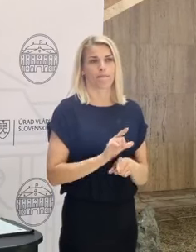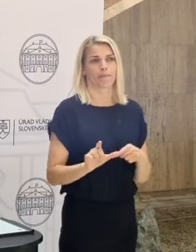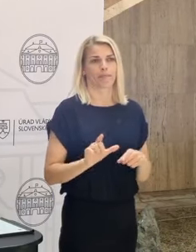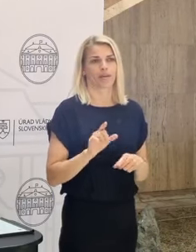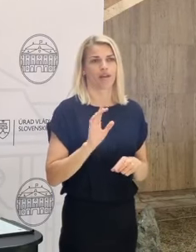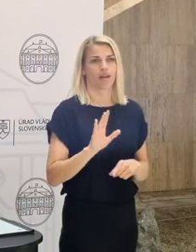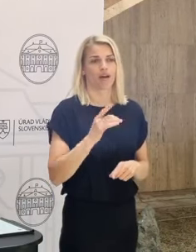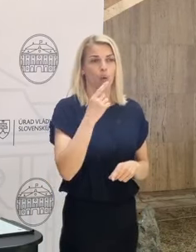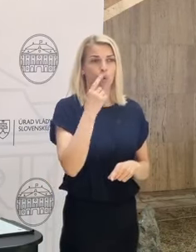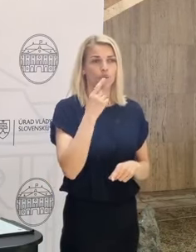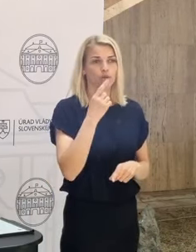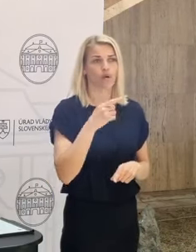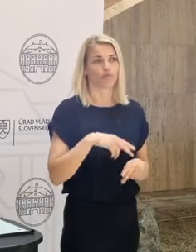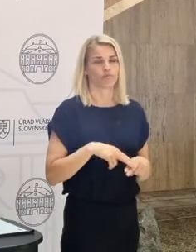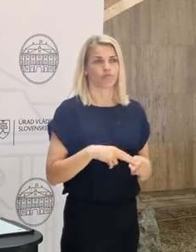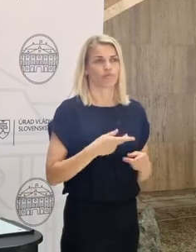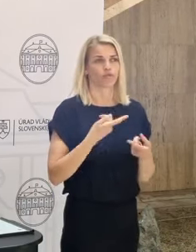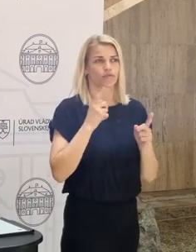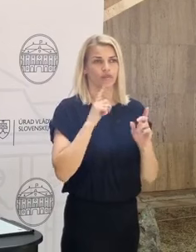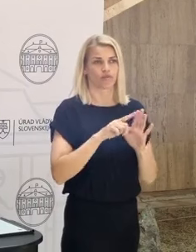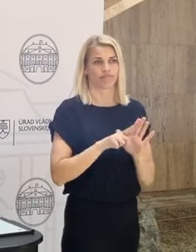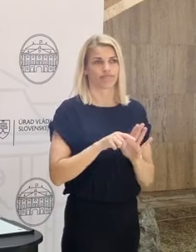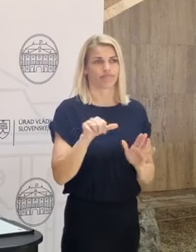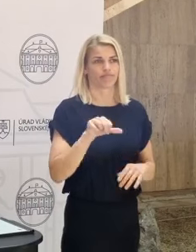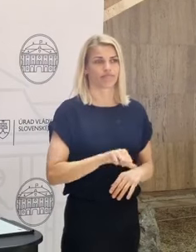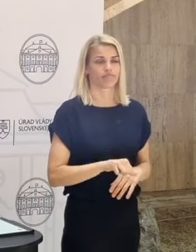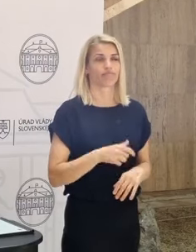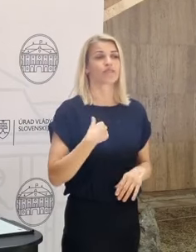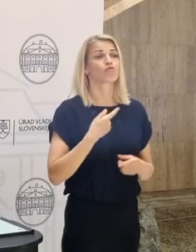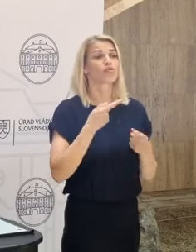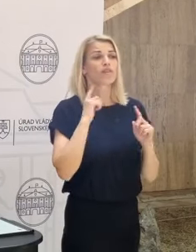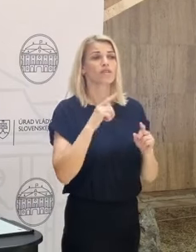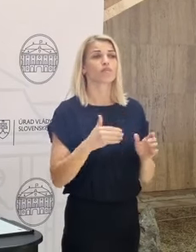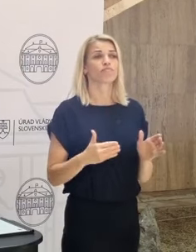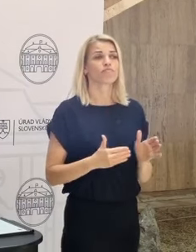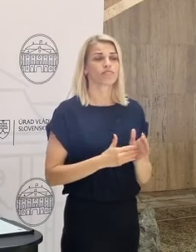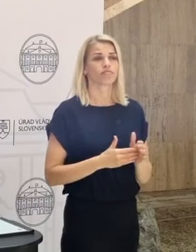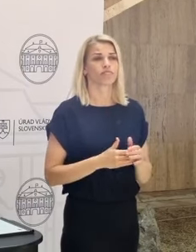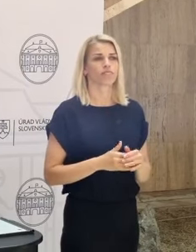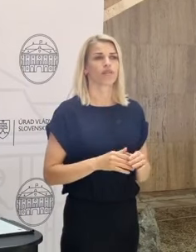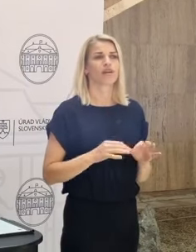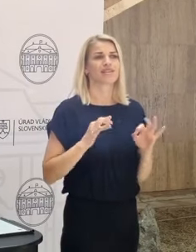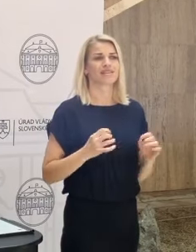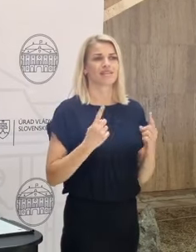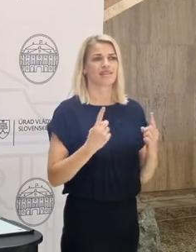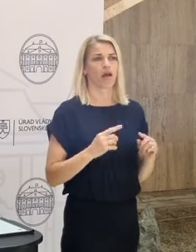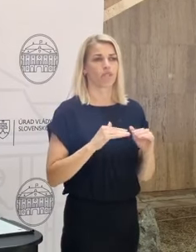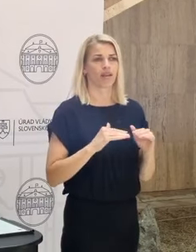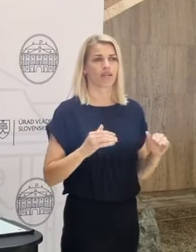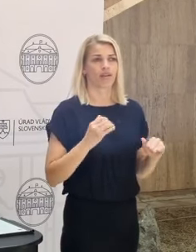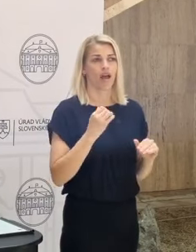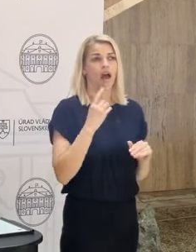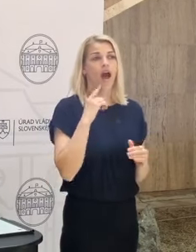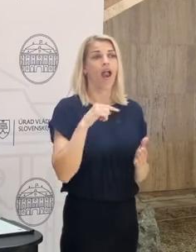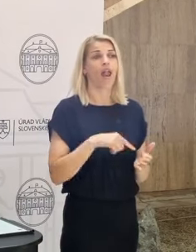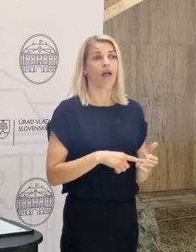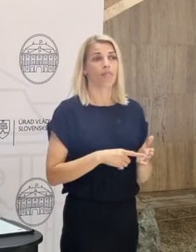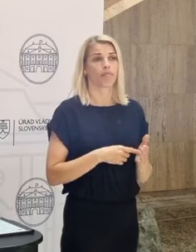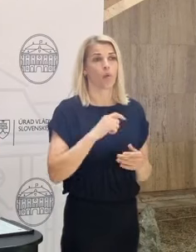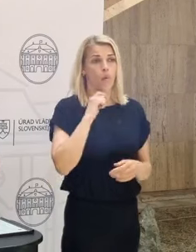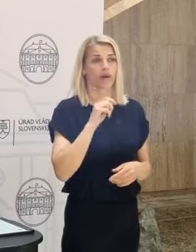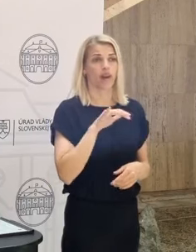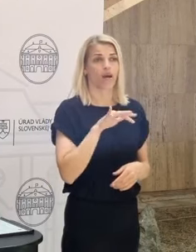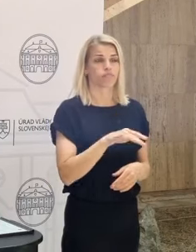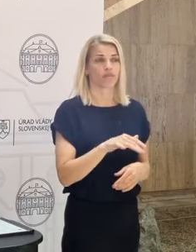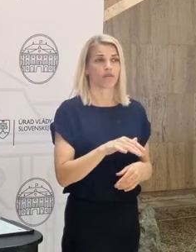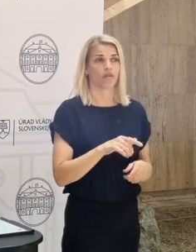Slovensko potrebuje mať svojich susedov prosperujúcich a stabilných. A to bude iba vtedy, keď Ukrajina bude demokratická a